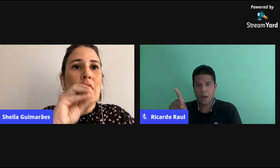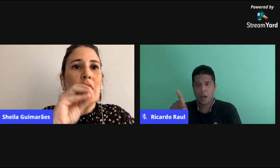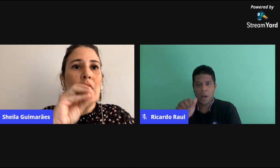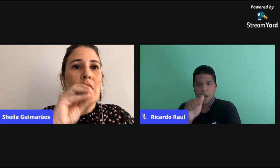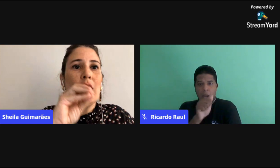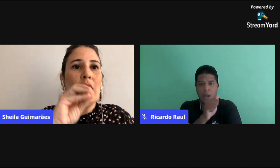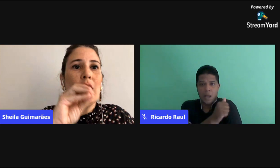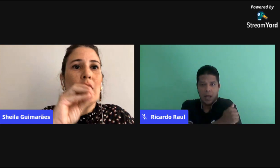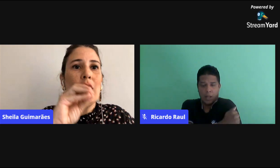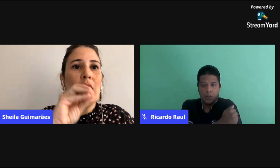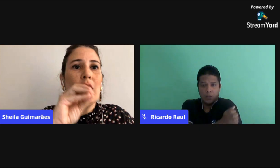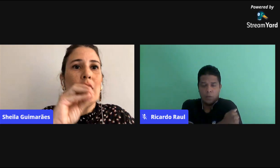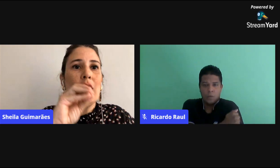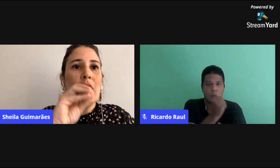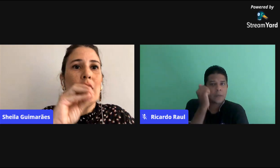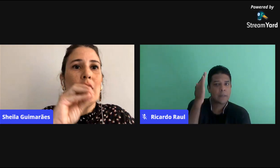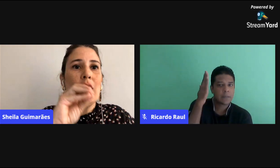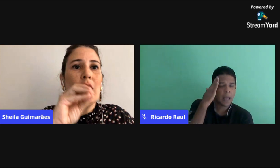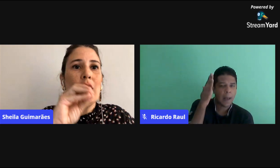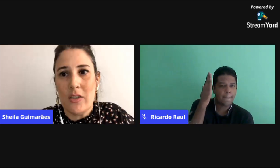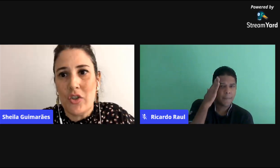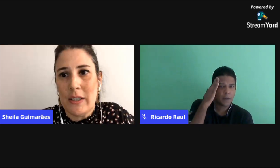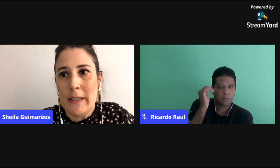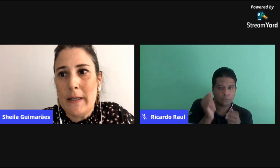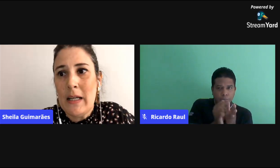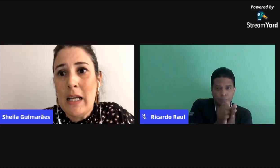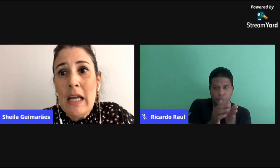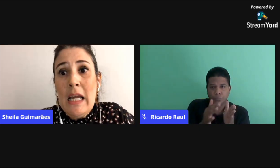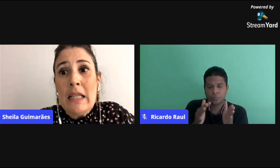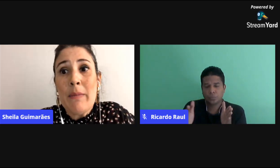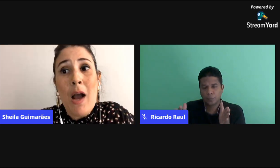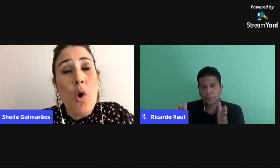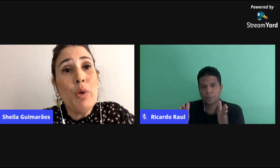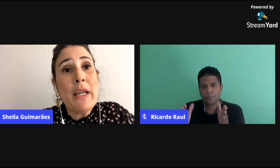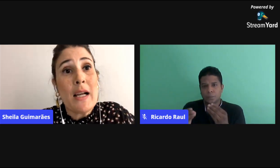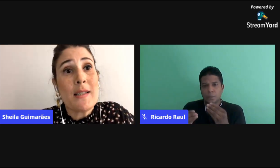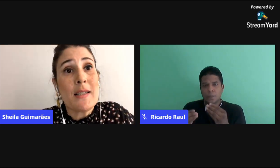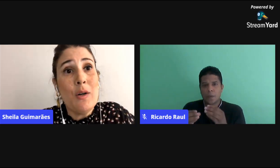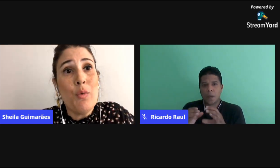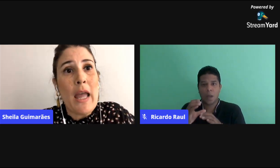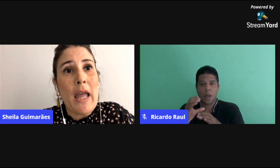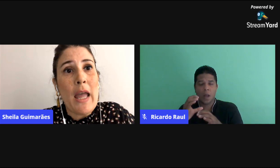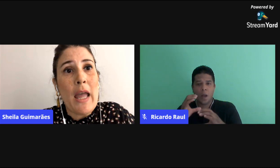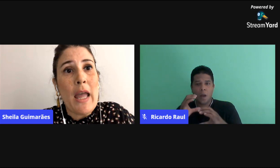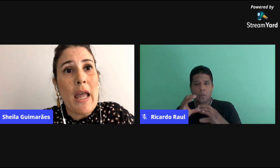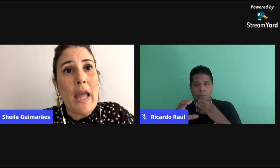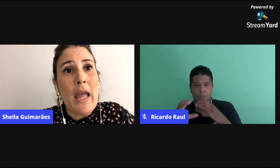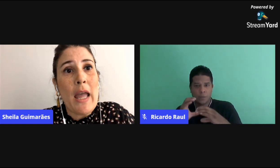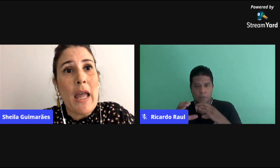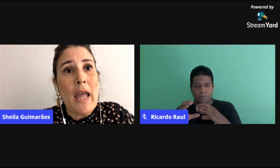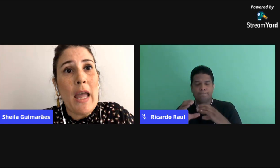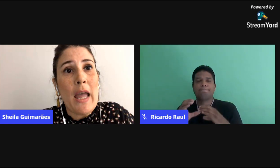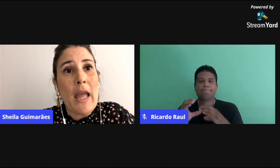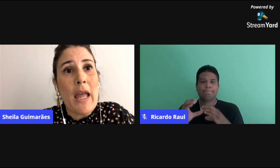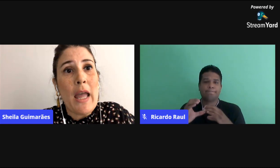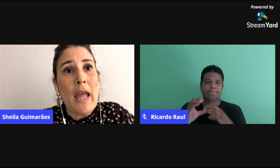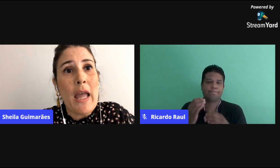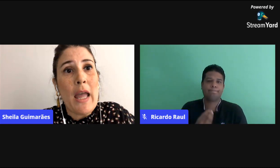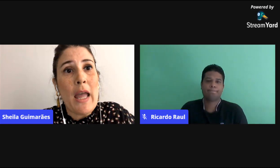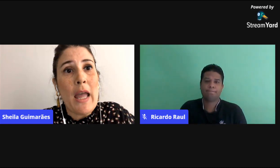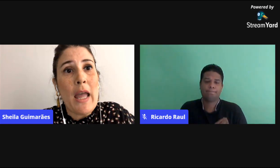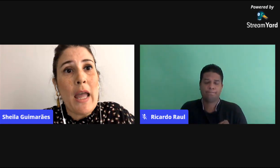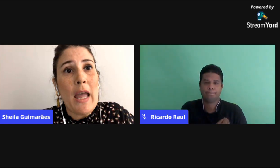aluno e saber. É um diálogo que permeia essa tríade, né? Então, a comunicação, ela se faz presente. E é